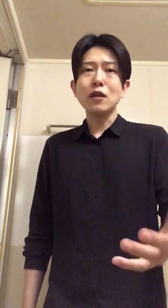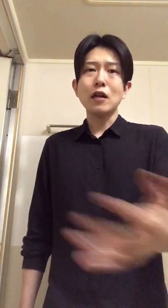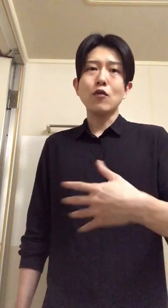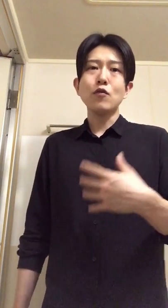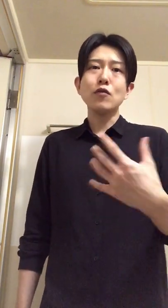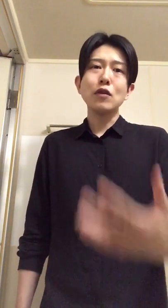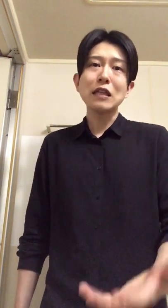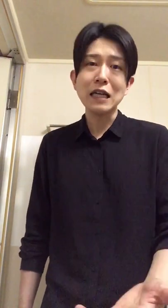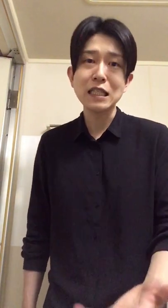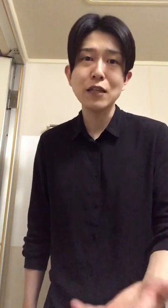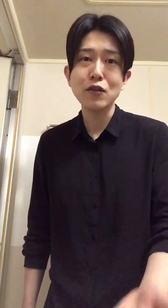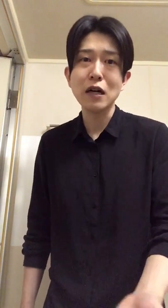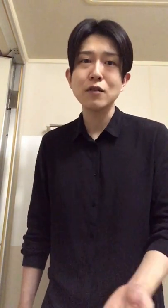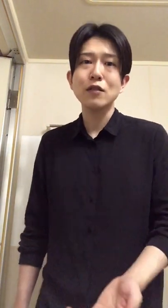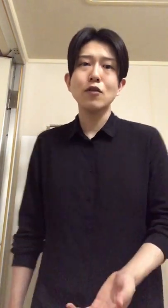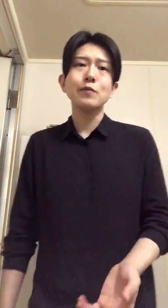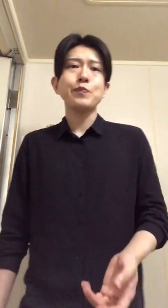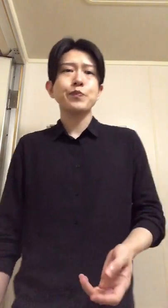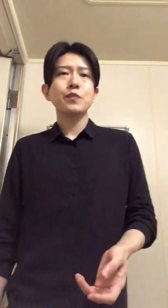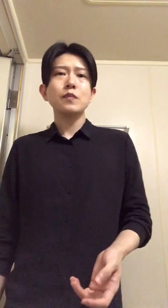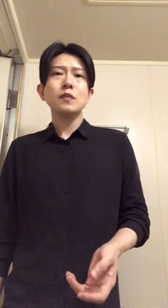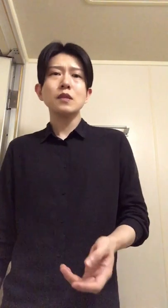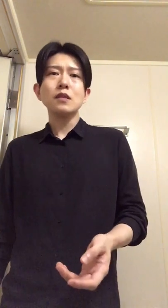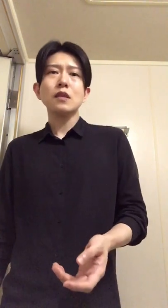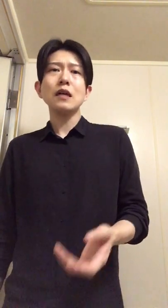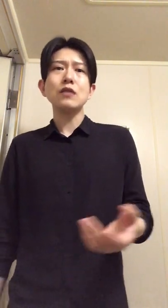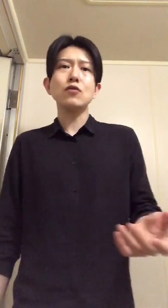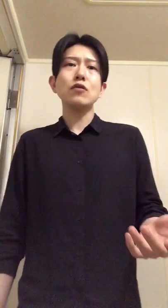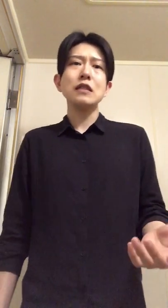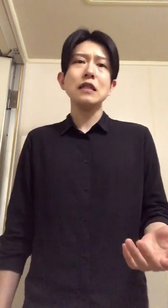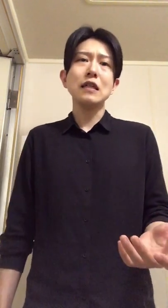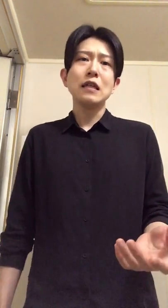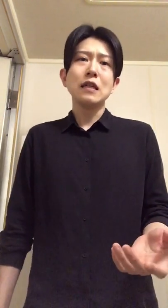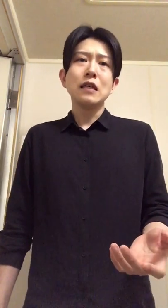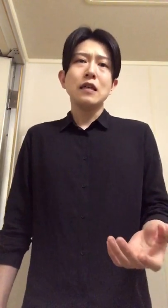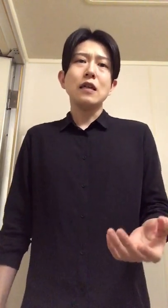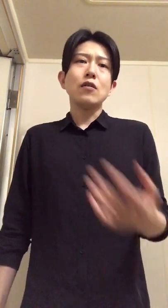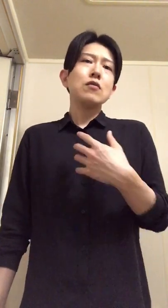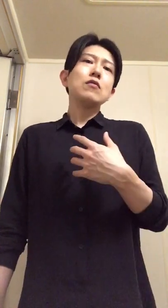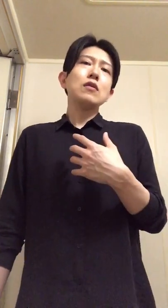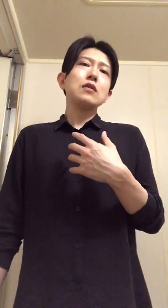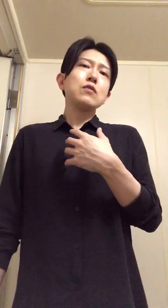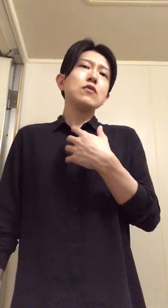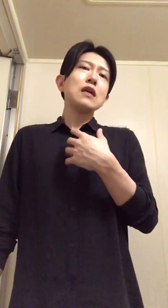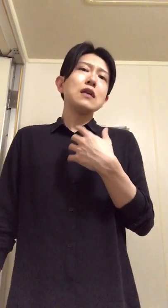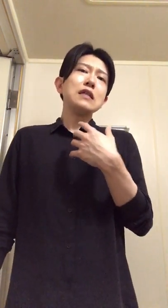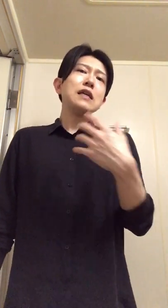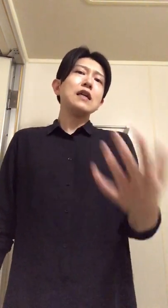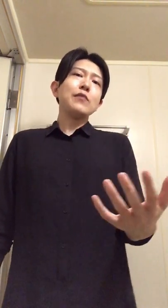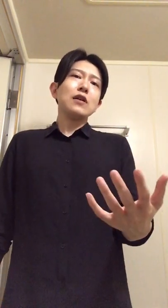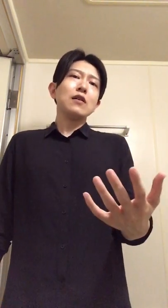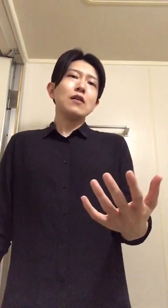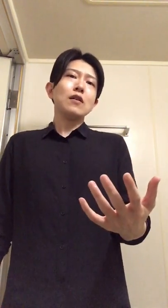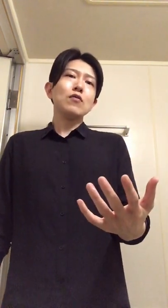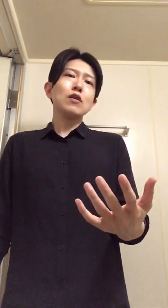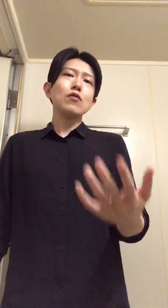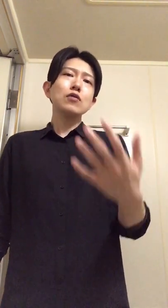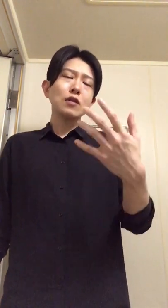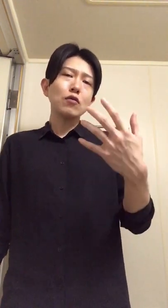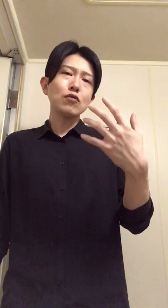よなんか俺も俺で恥じらいとかあるけどなんかするときにいや自分から言えないみたいなあのだから俺結構